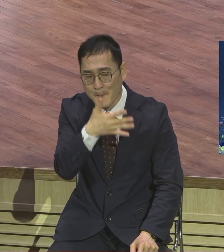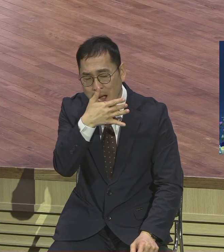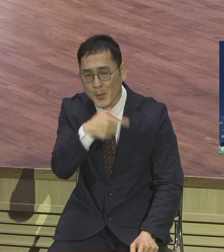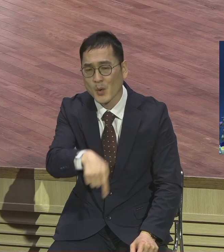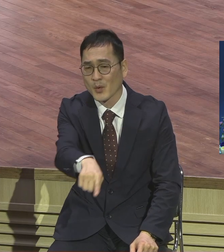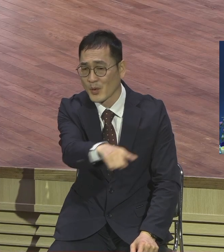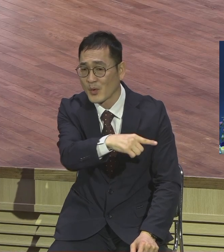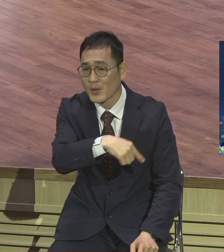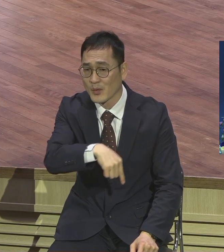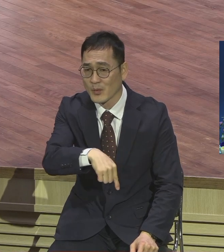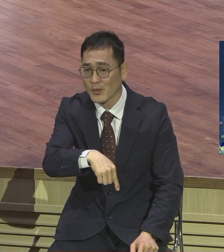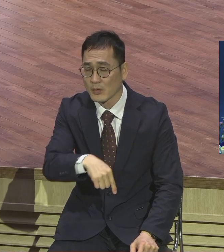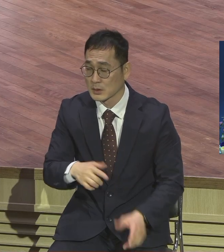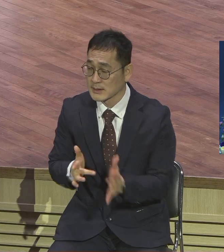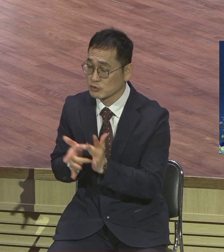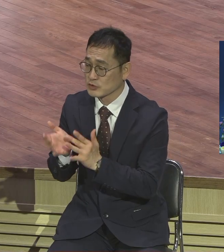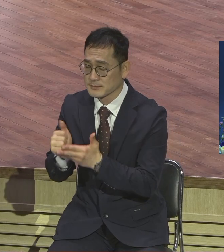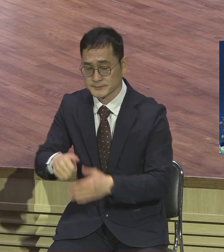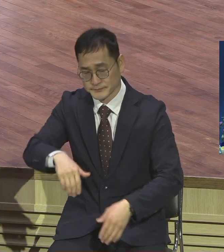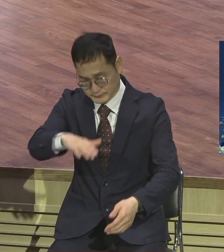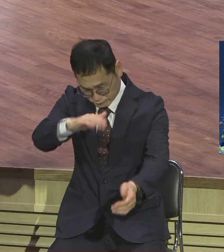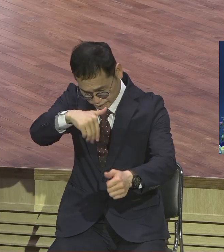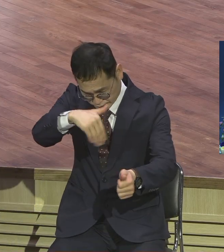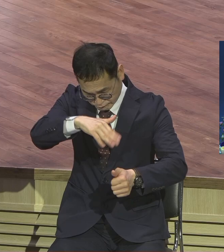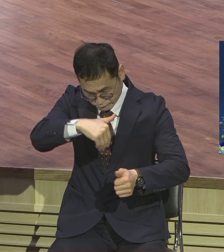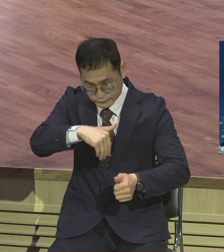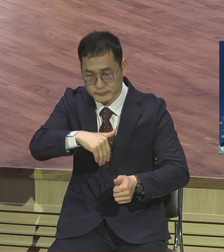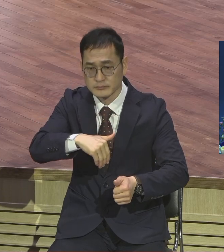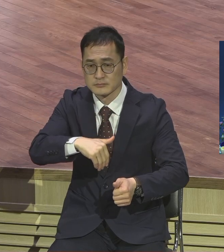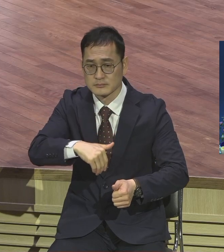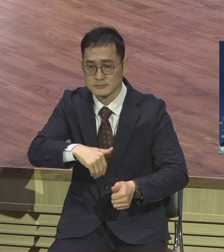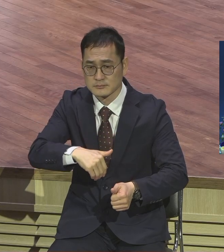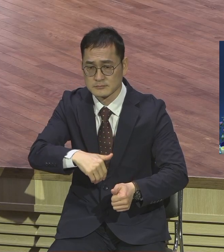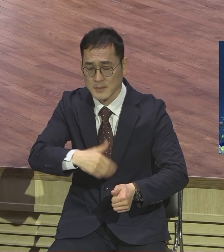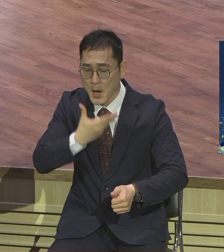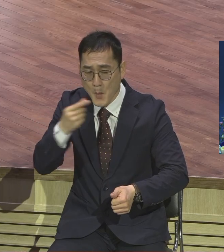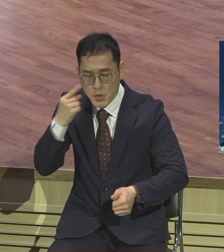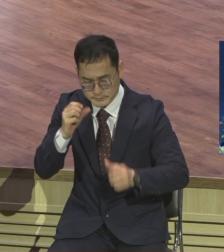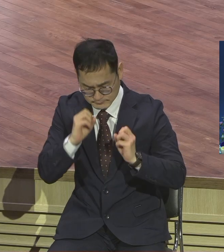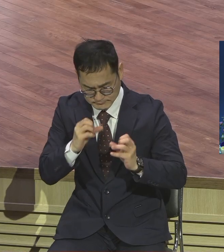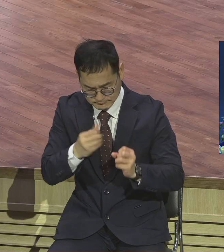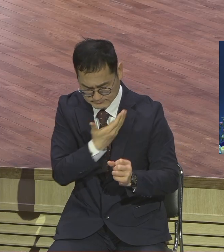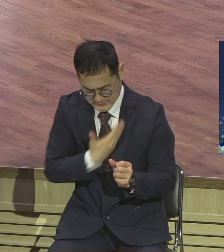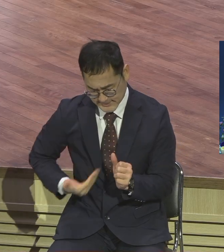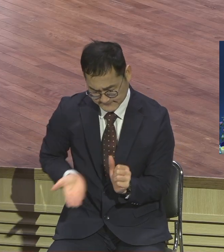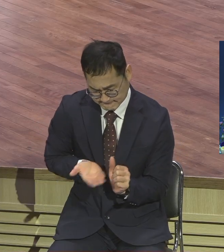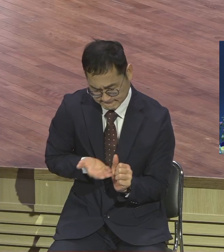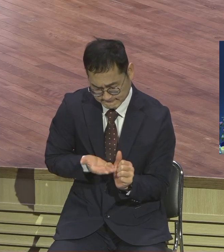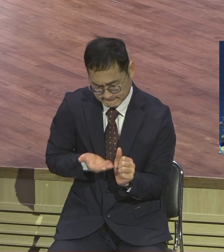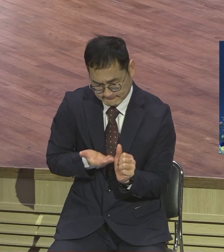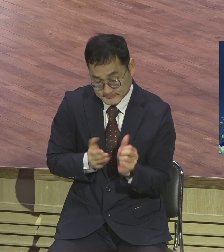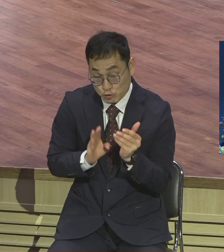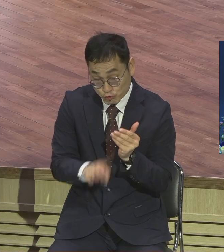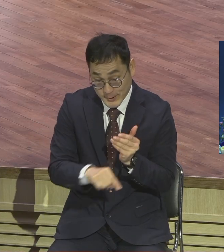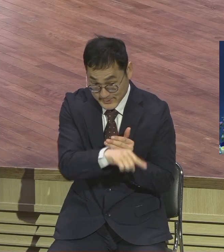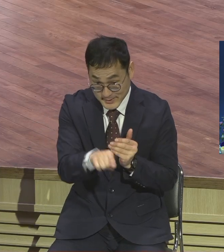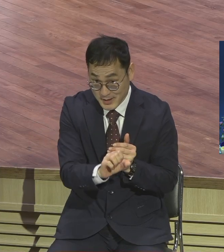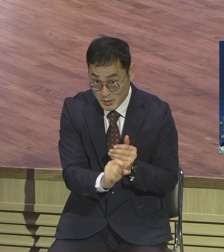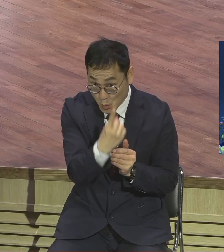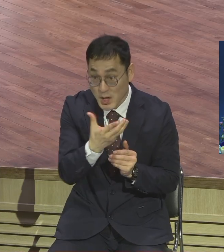놀랍게도 이들을 통해서 복음을 전세계로 확산을 할 계획을 가지고 계셨어요